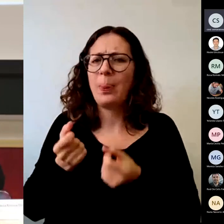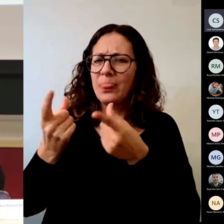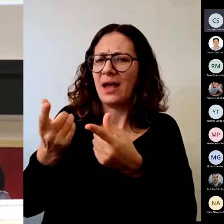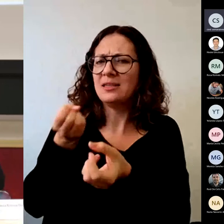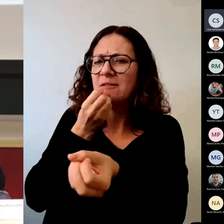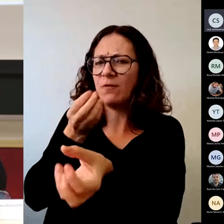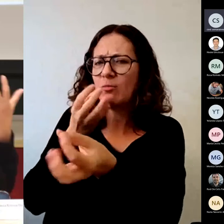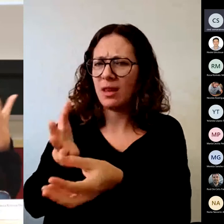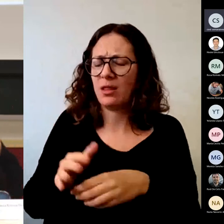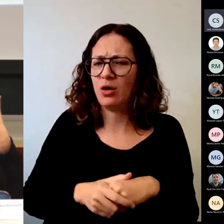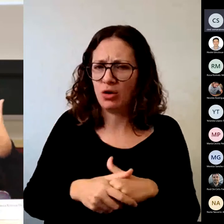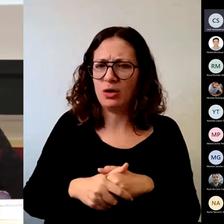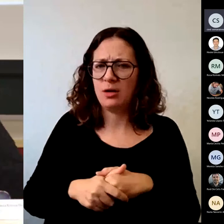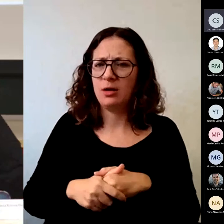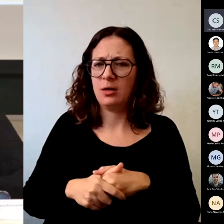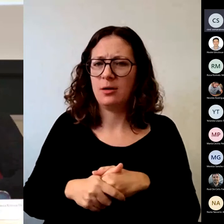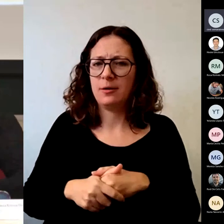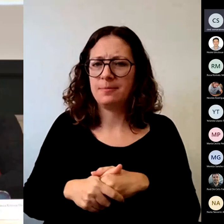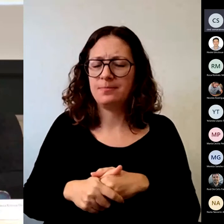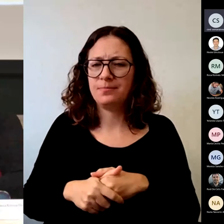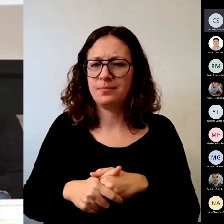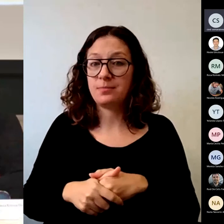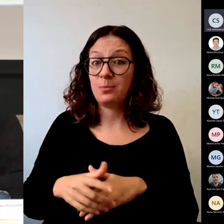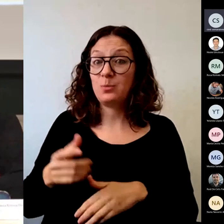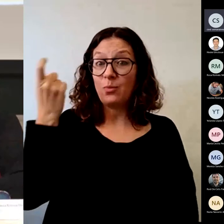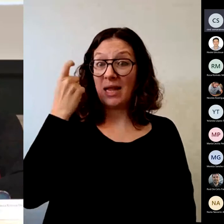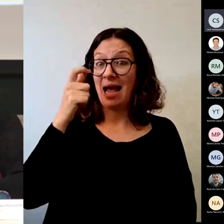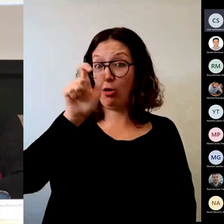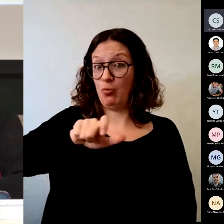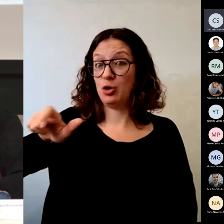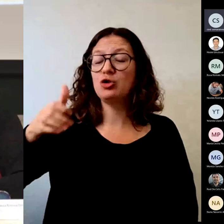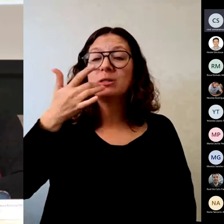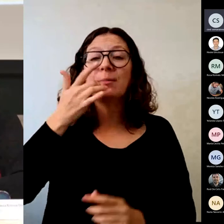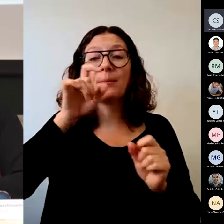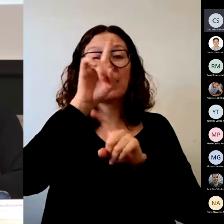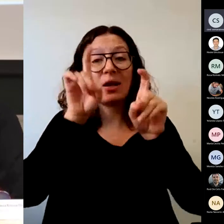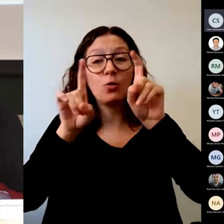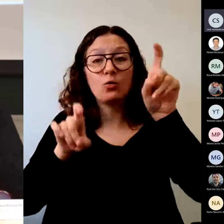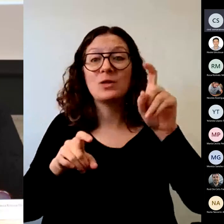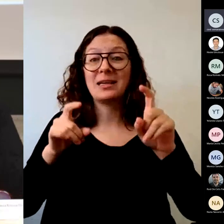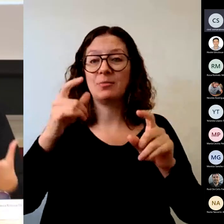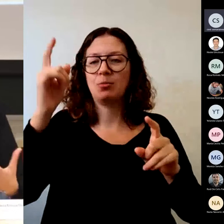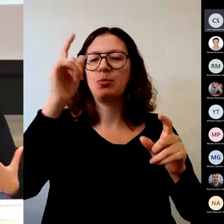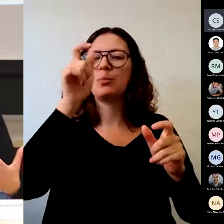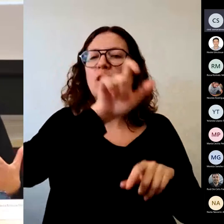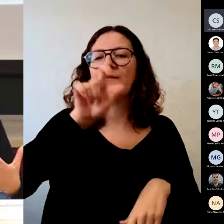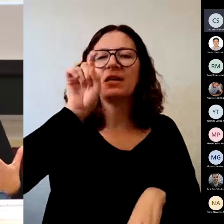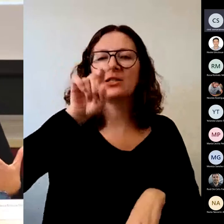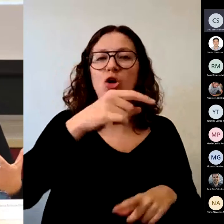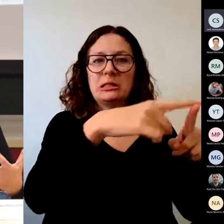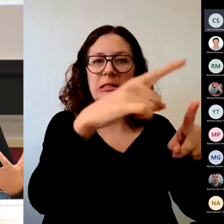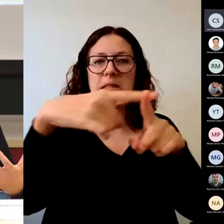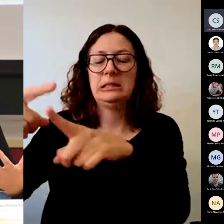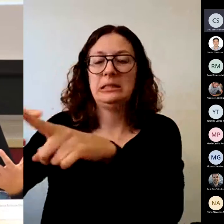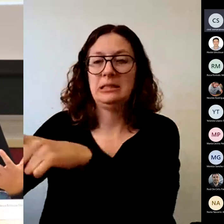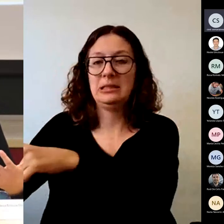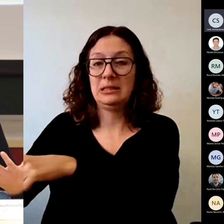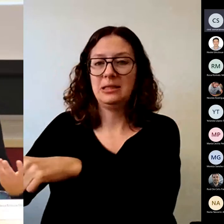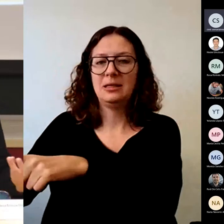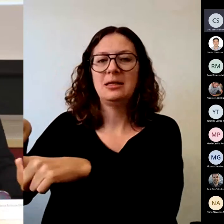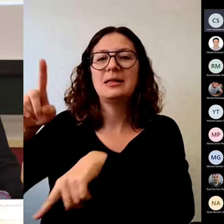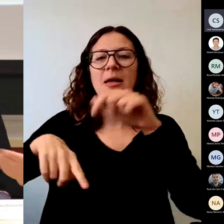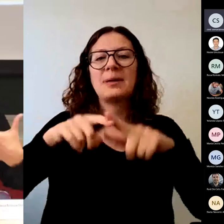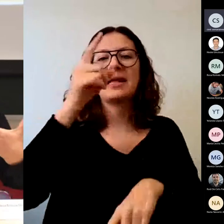que preguntas a los alumnos realmente ante preguntas de distintos profesores reaccionan de distinta manera